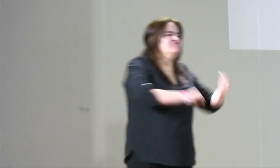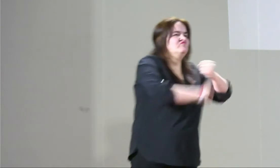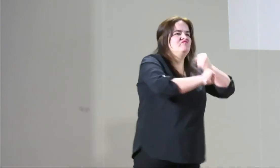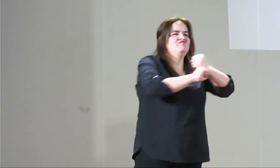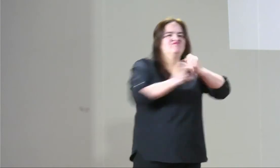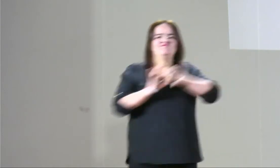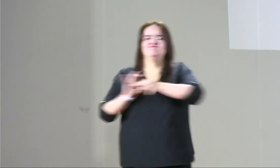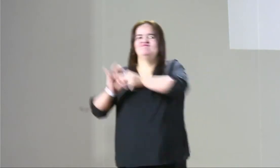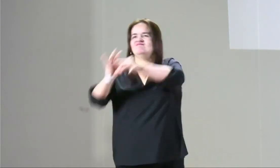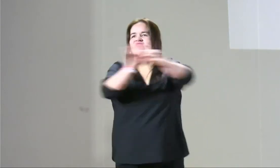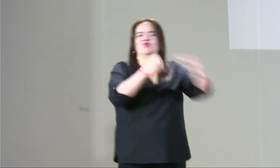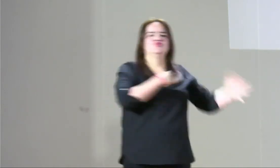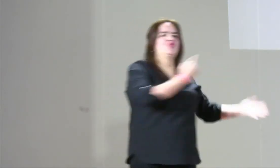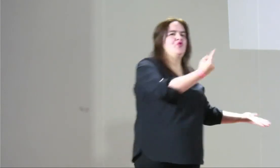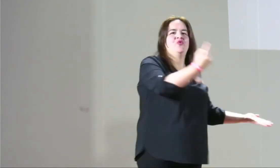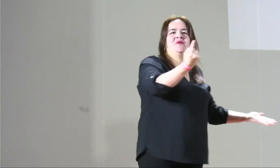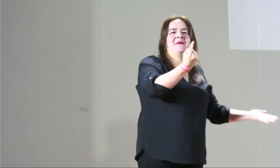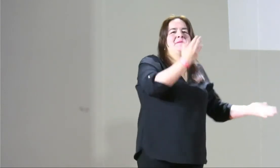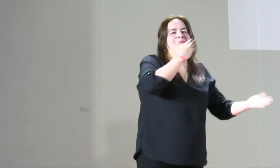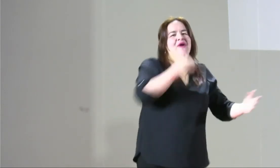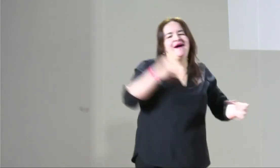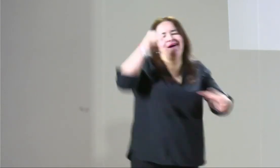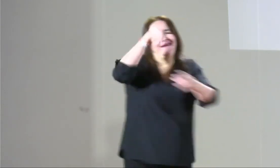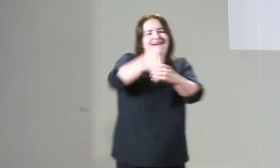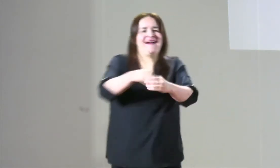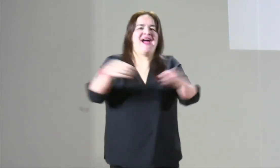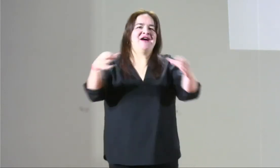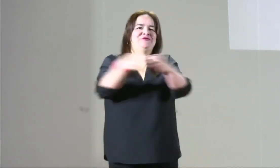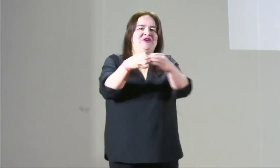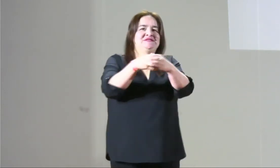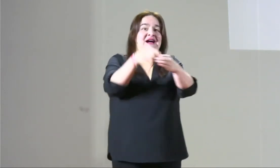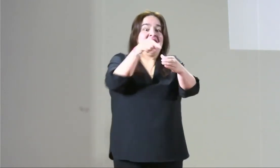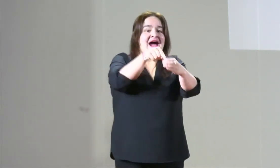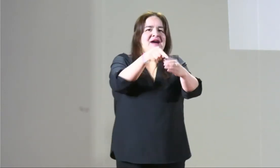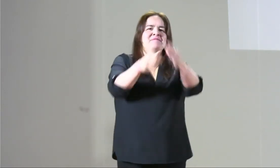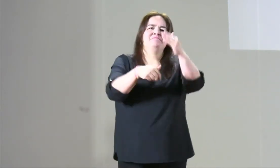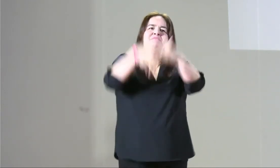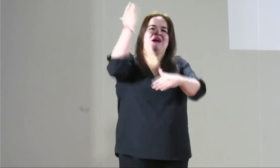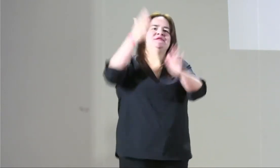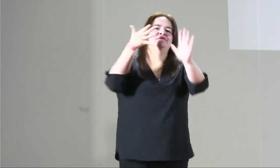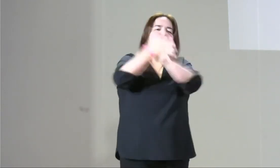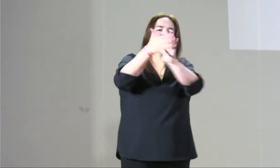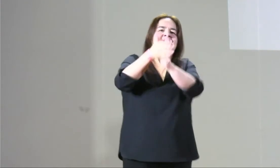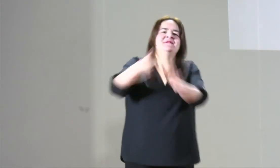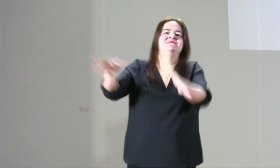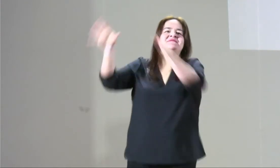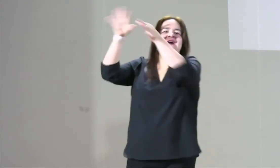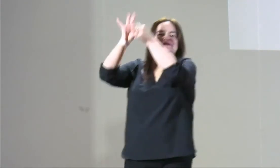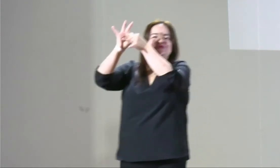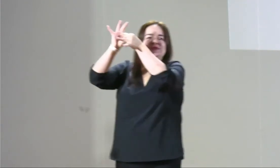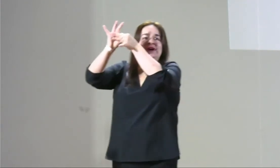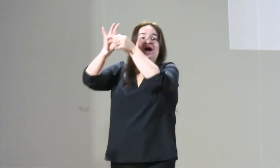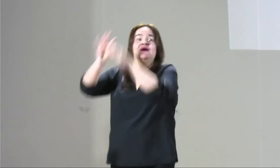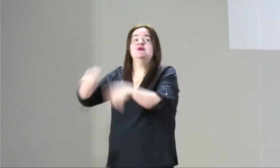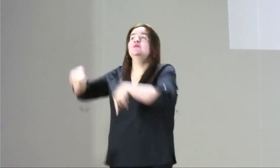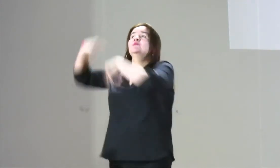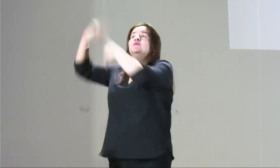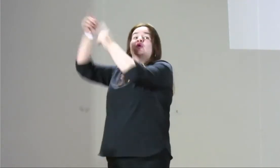manera individual es muy difícil, no se tienen los apoyos, no se tienen las bases, entonces por eso es importante que hagamos parte de las